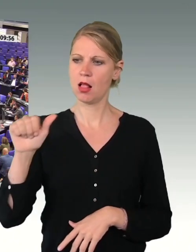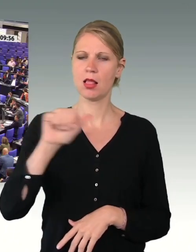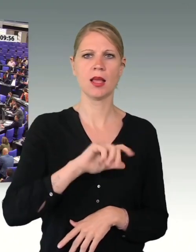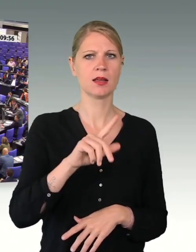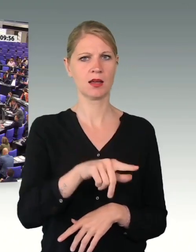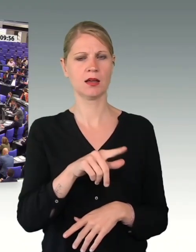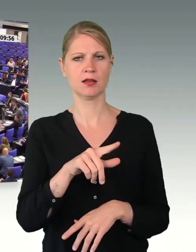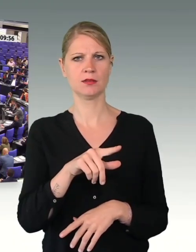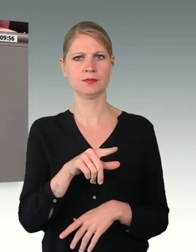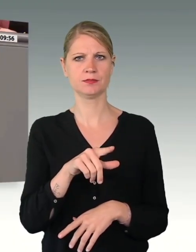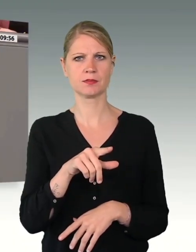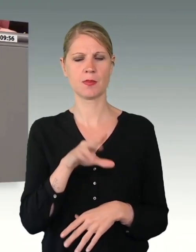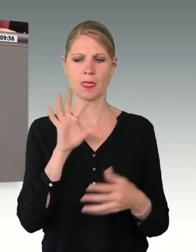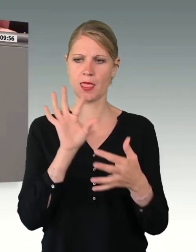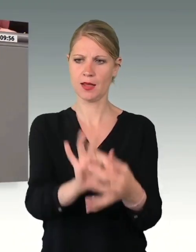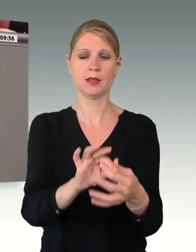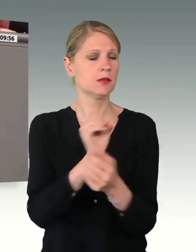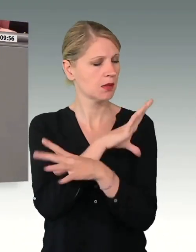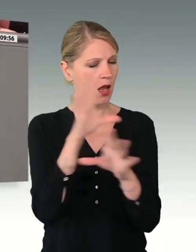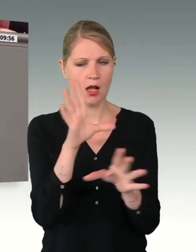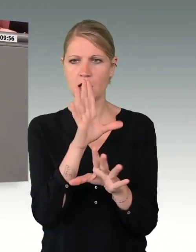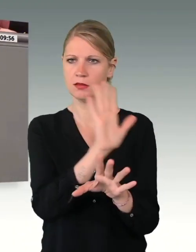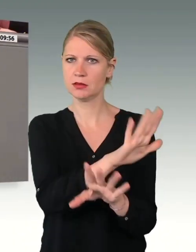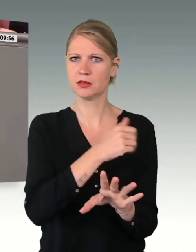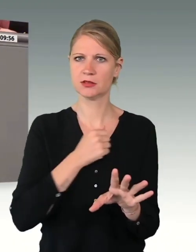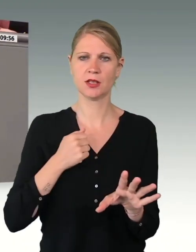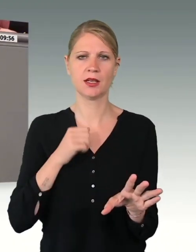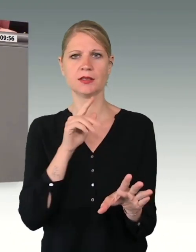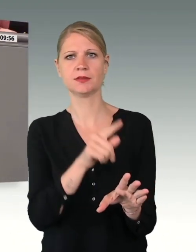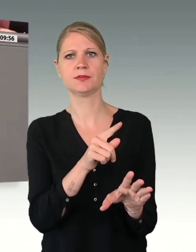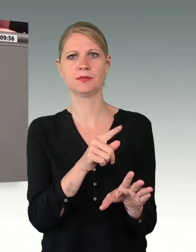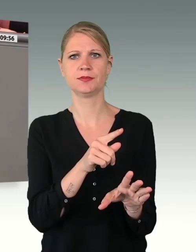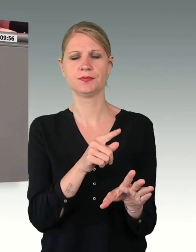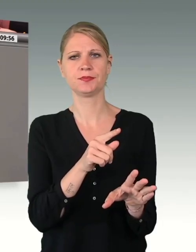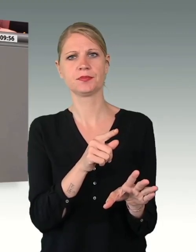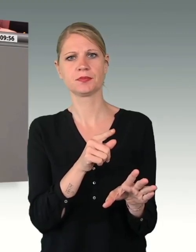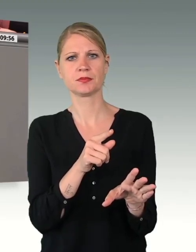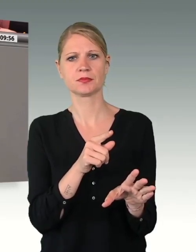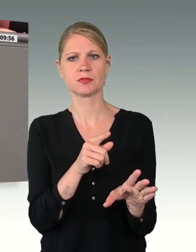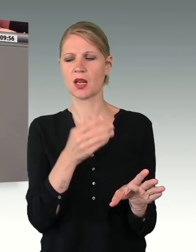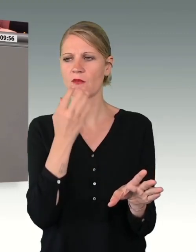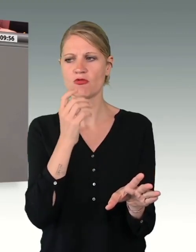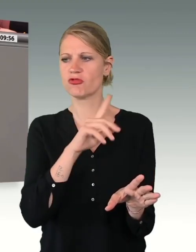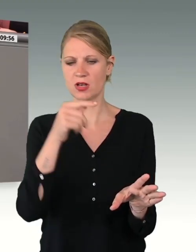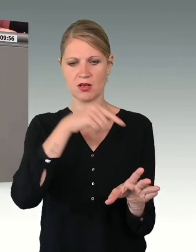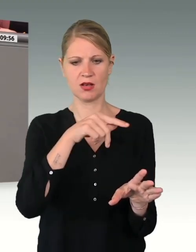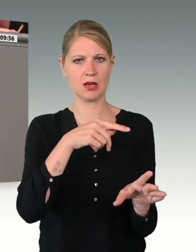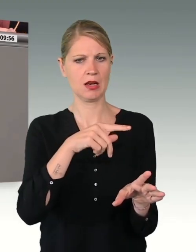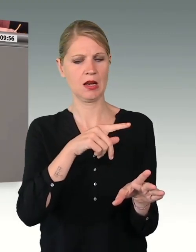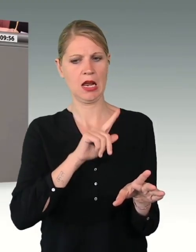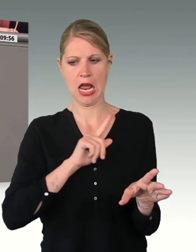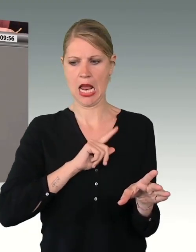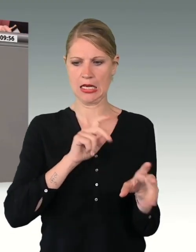dem Lob an diejenigen Soldatinnen und Soldaten an, die Rechtsextremismus nicht in ihren Reihen dulden wollen und Meldung erstatten.